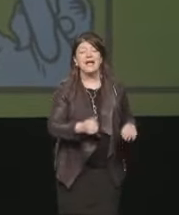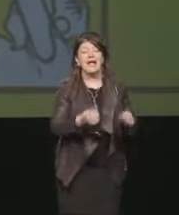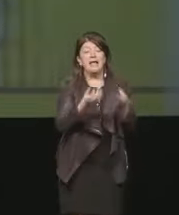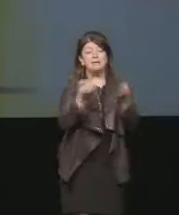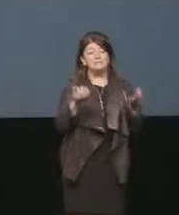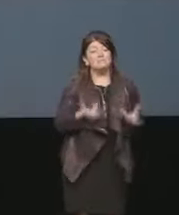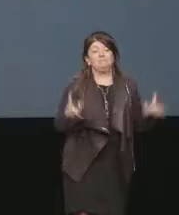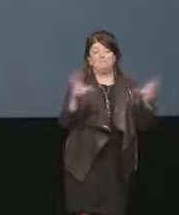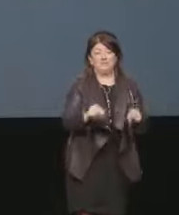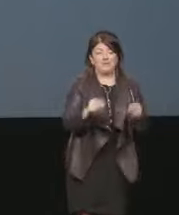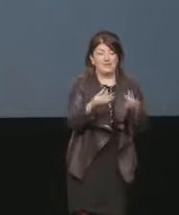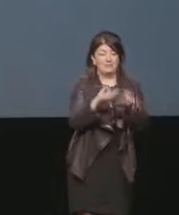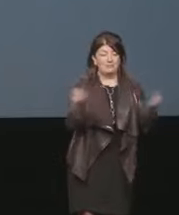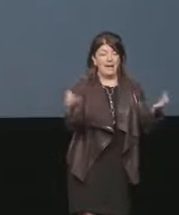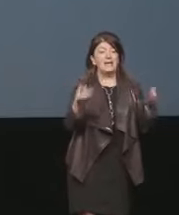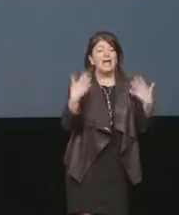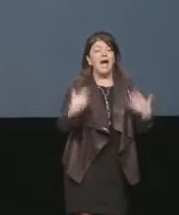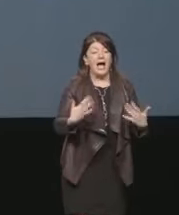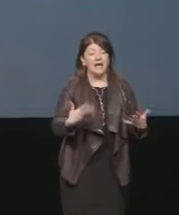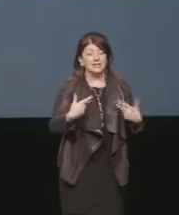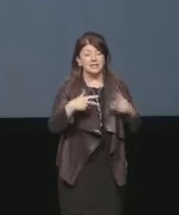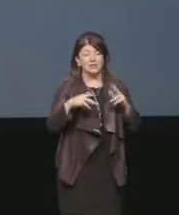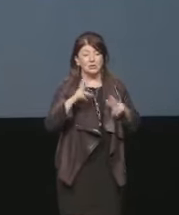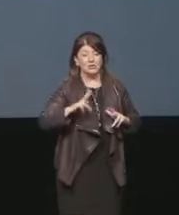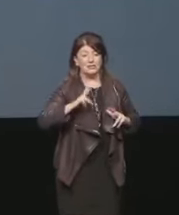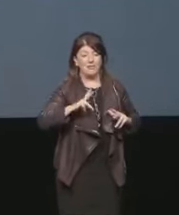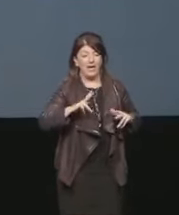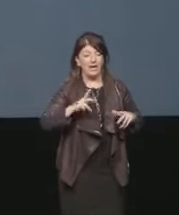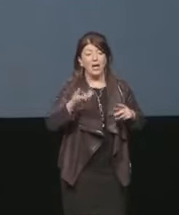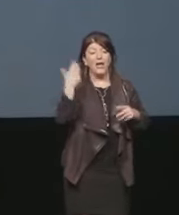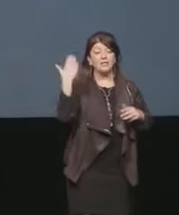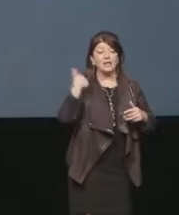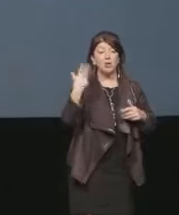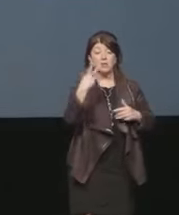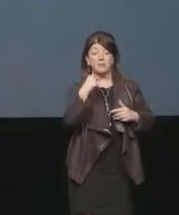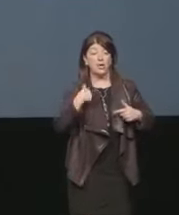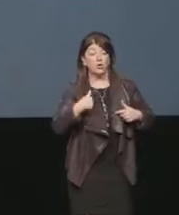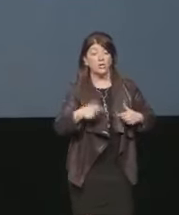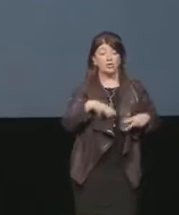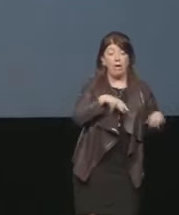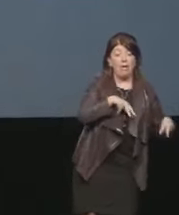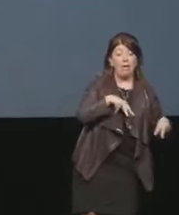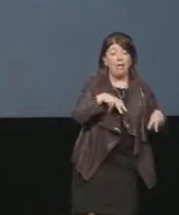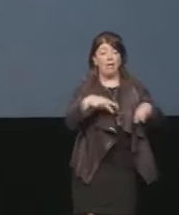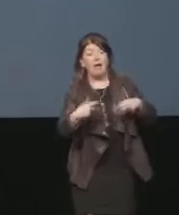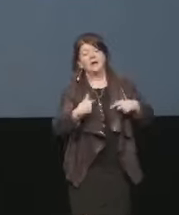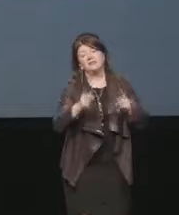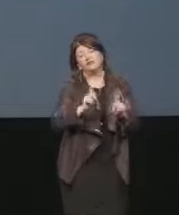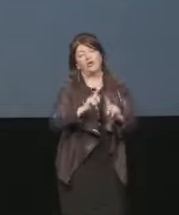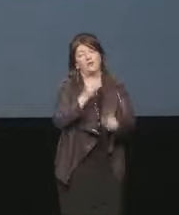Eri, eccoci. Adesso tenterò di dondolare meno, perché mi hanno detto che l'altra volta facevo così, cercherò di stare ferma.